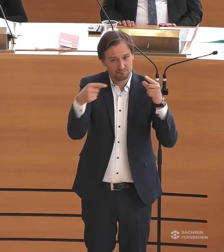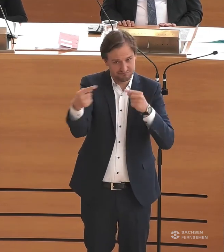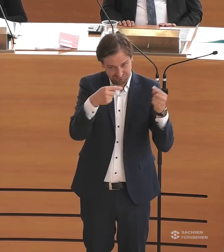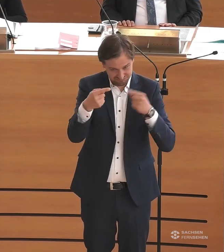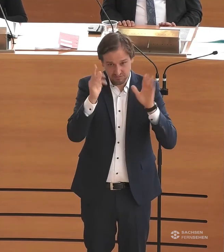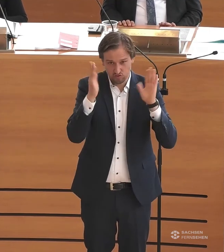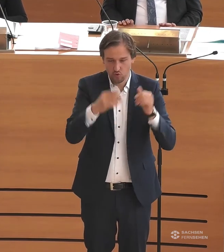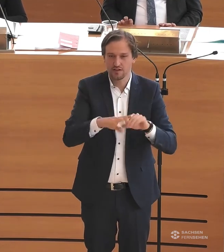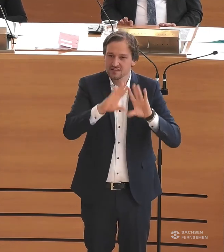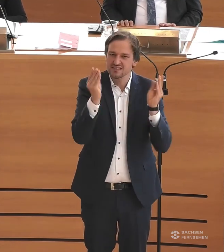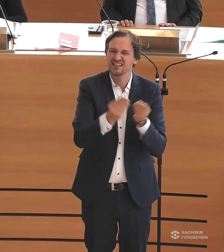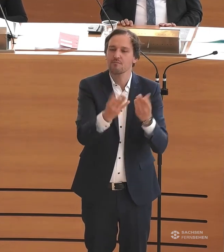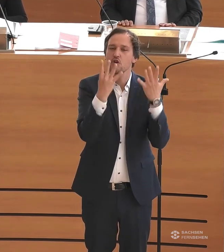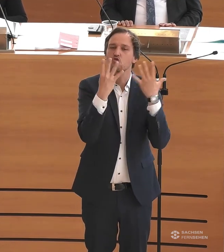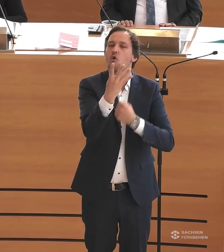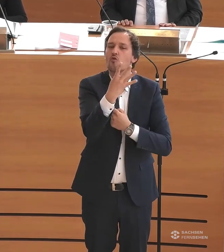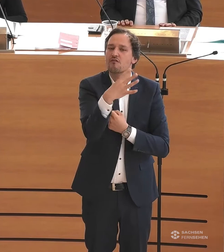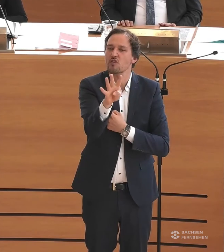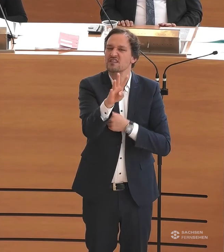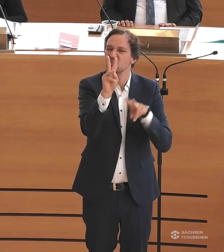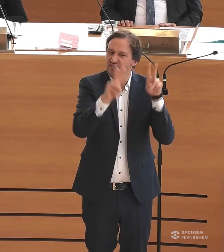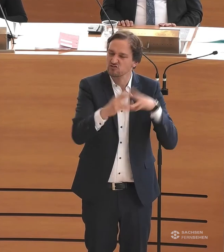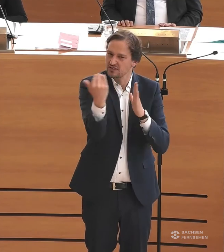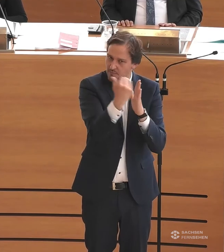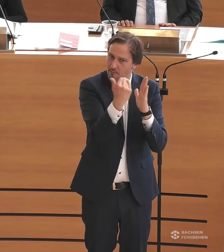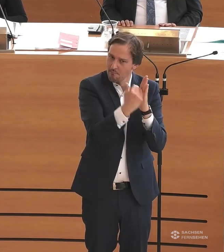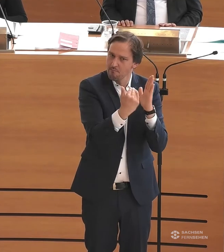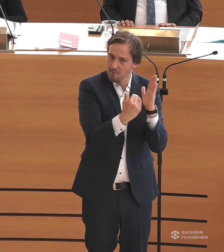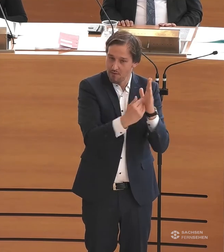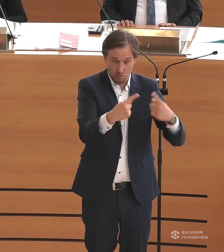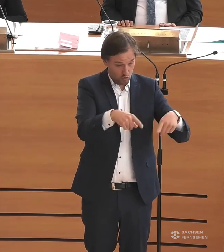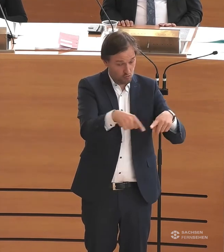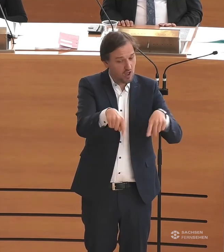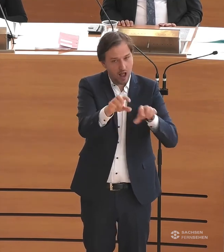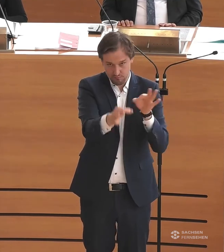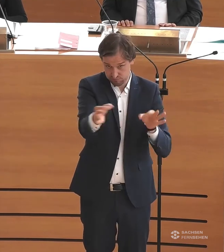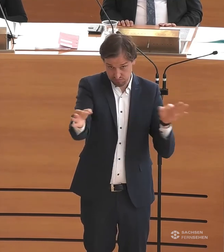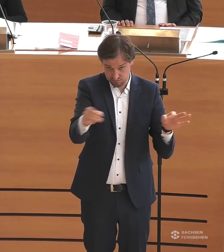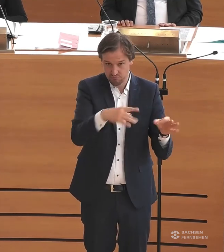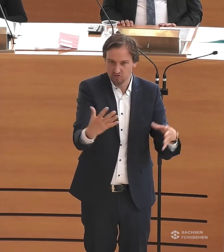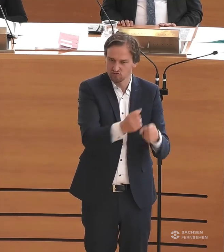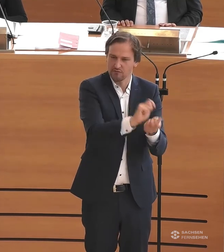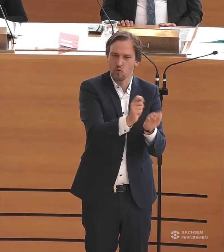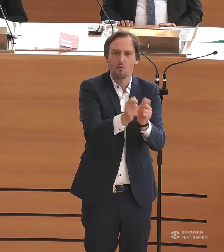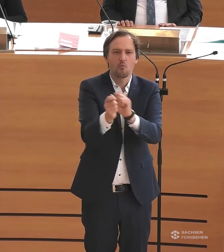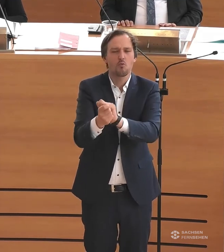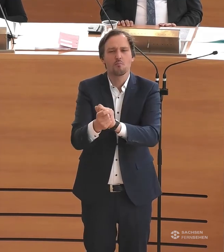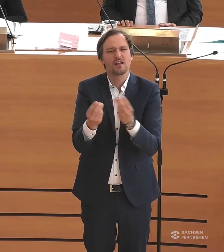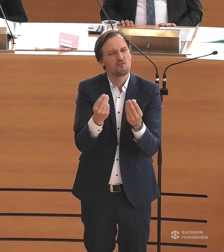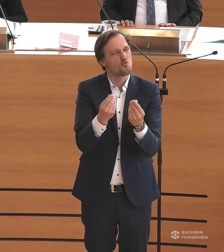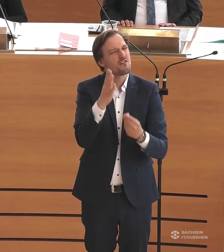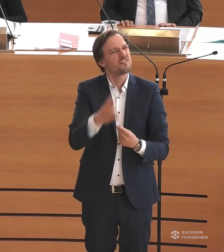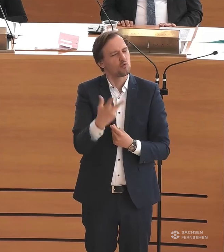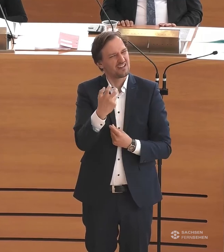49 Maßnahmen in den Kommunen sind bereits realisiert. Das kann sein, dass es bei 430 Kommunen wenig klingt,